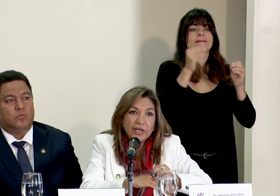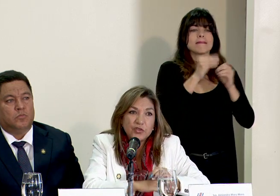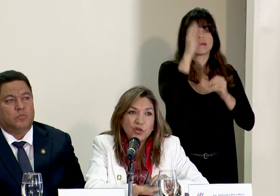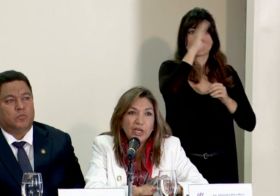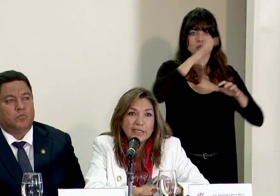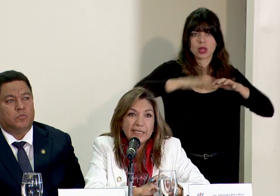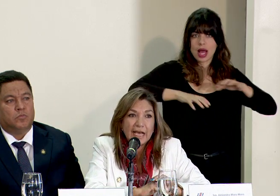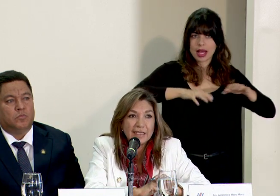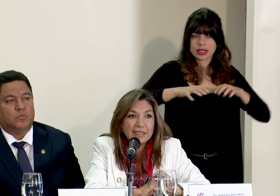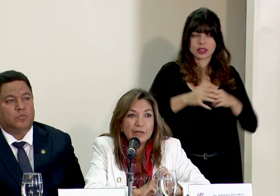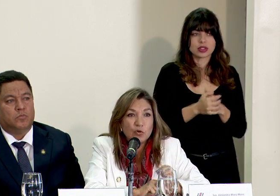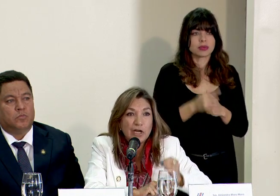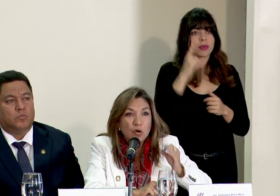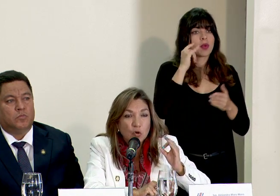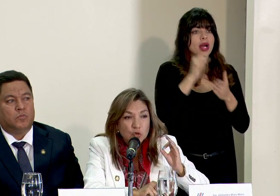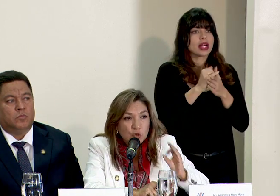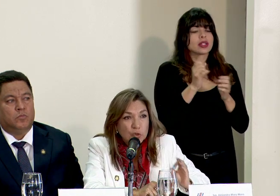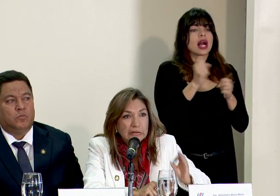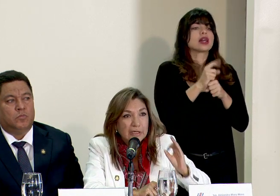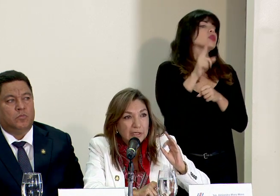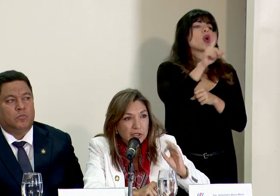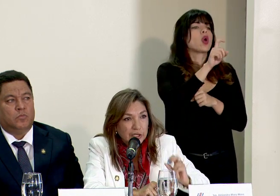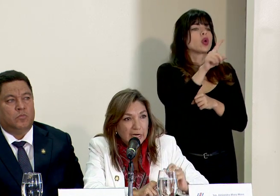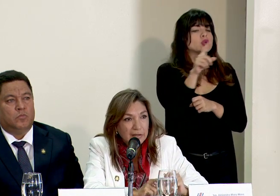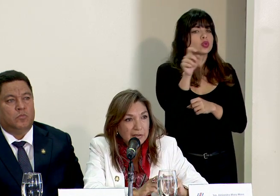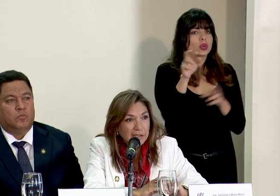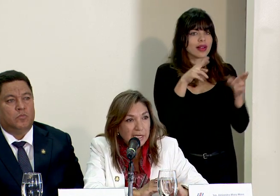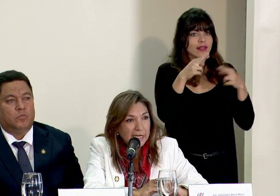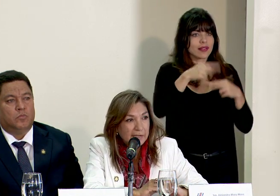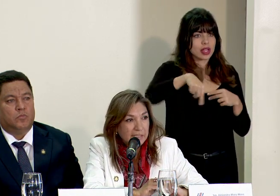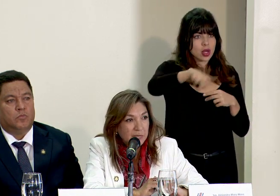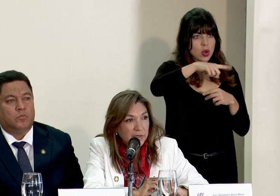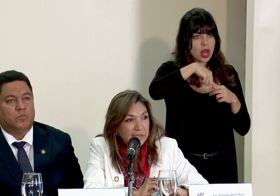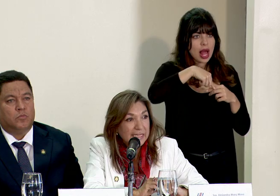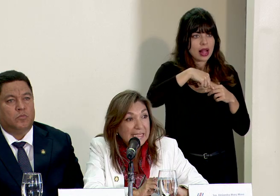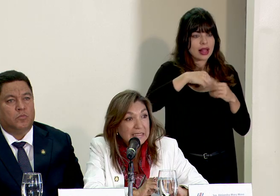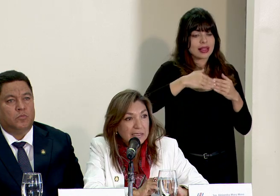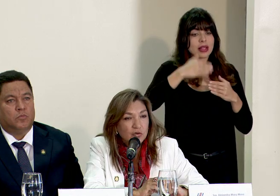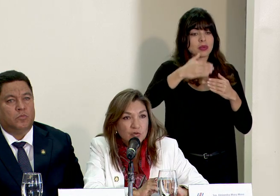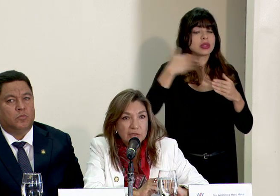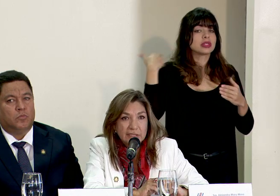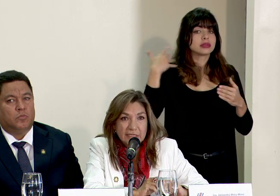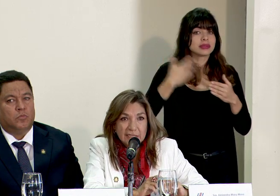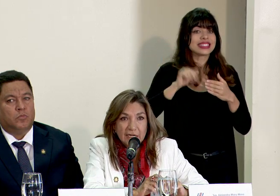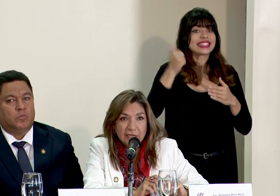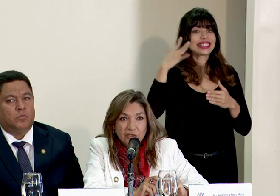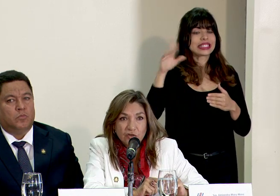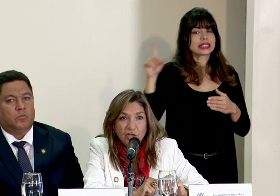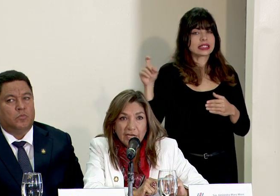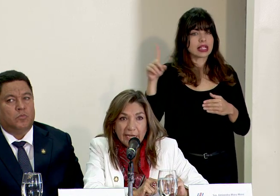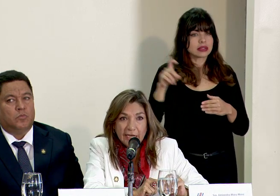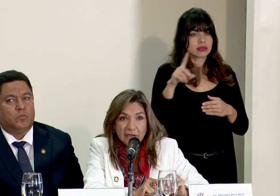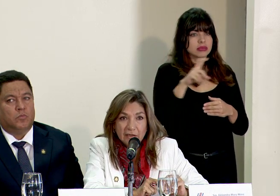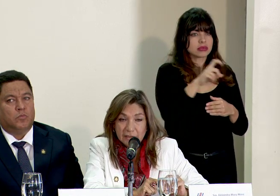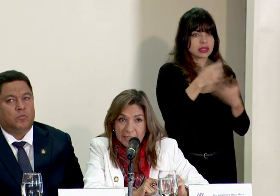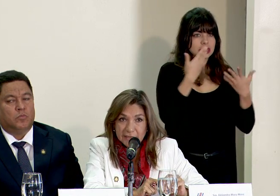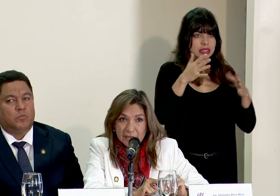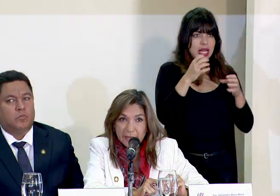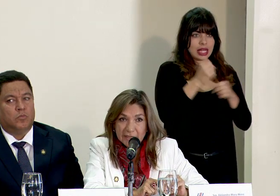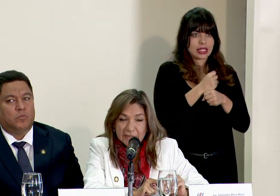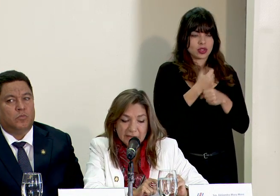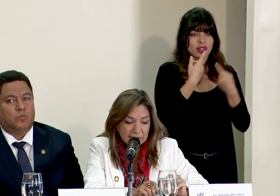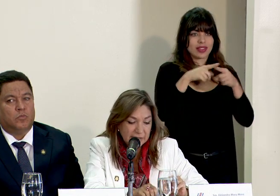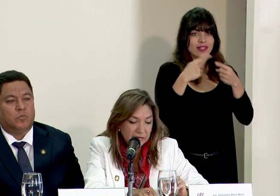y por eso se hace una consulta regional después de 15 consultas que se han hecho en